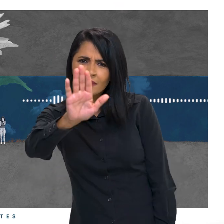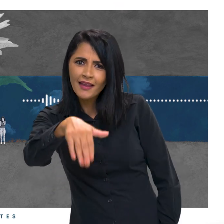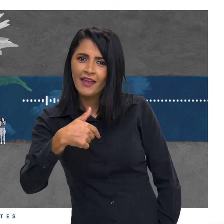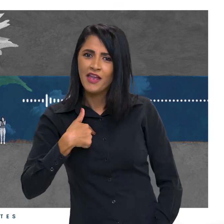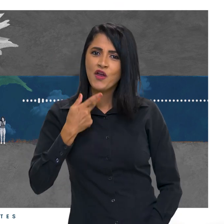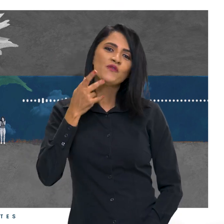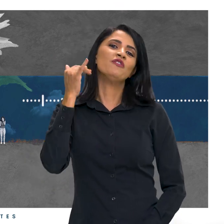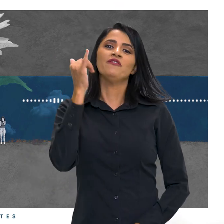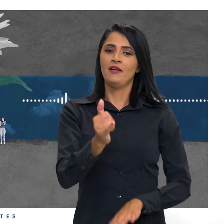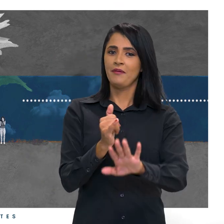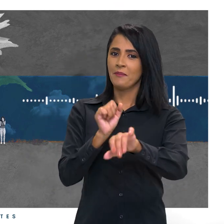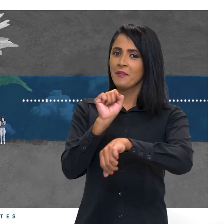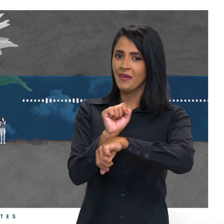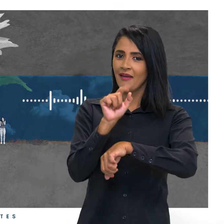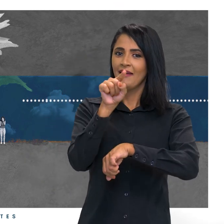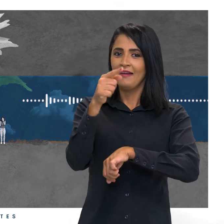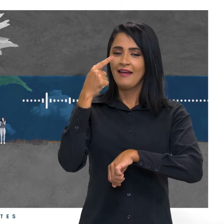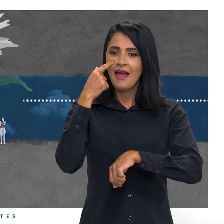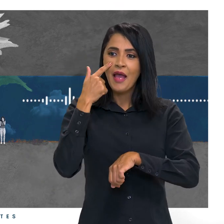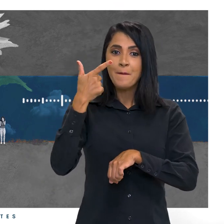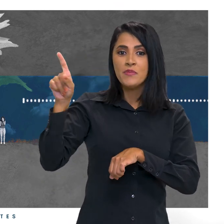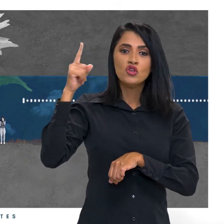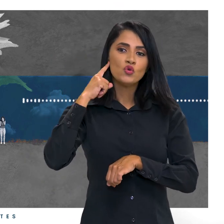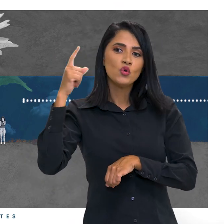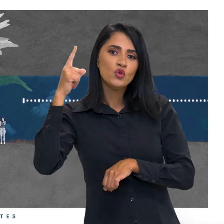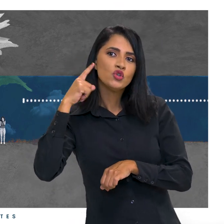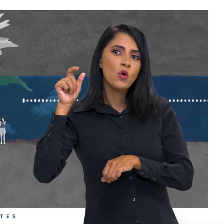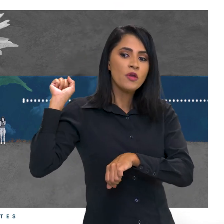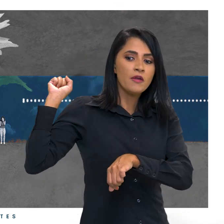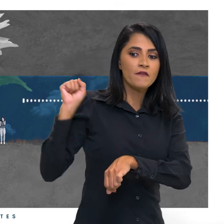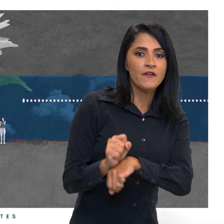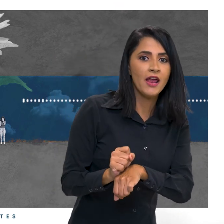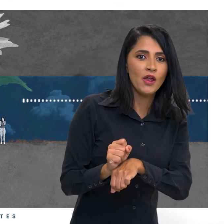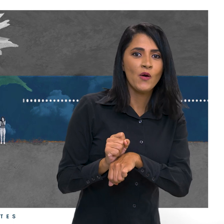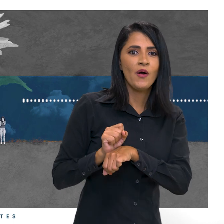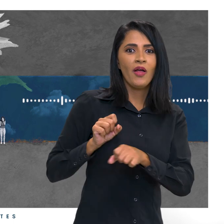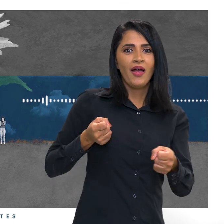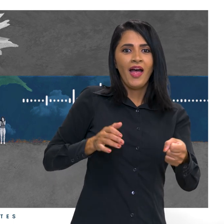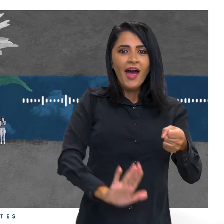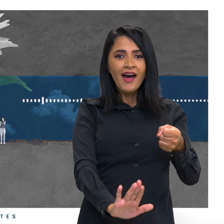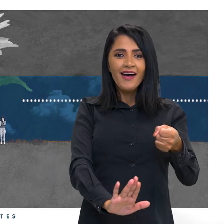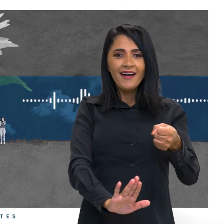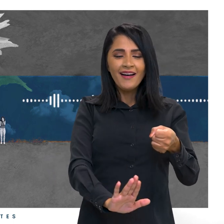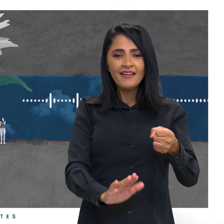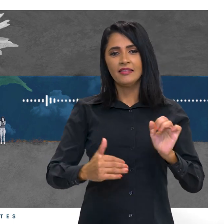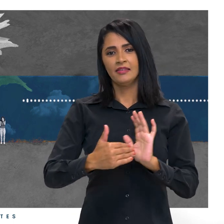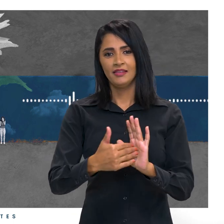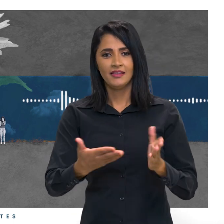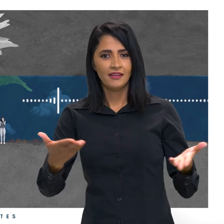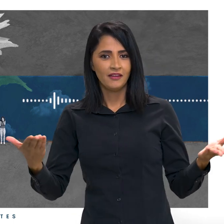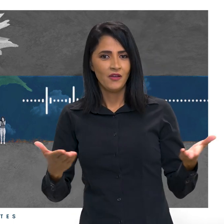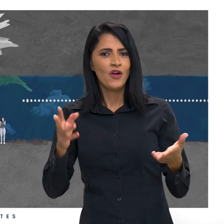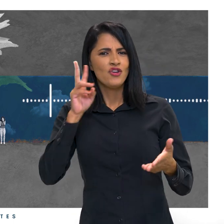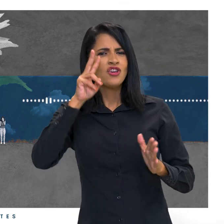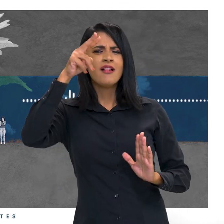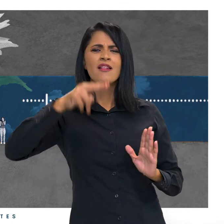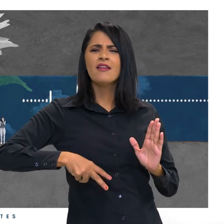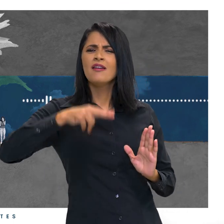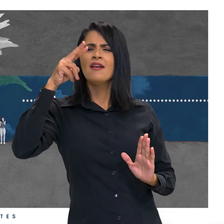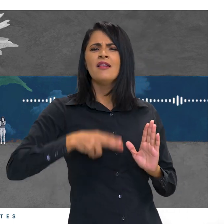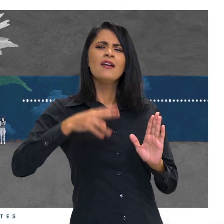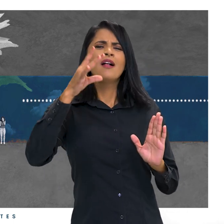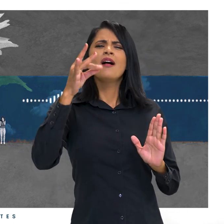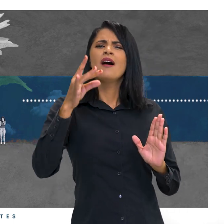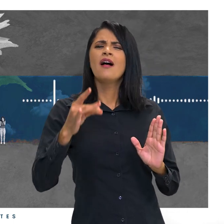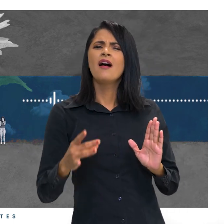dizer, peraí, e pedir ao sonoplasta aquele som de freio. Até agora, eu já li tanta definição de